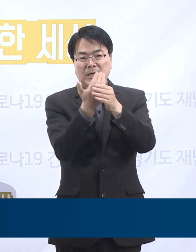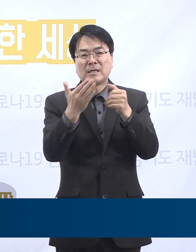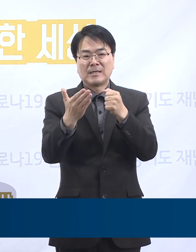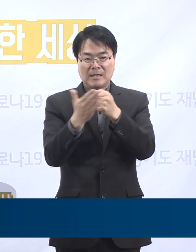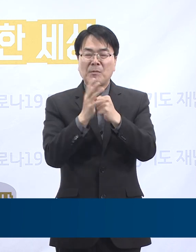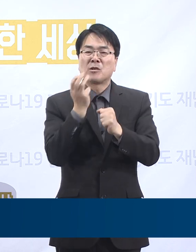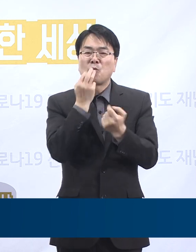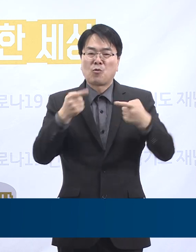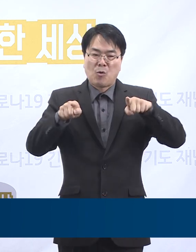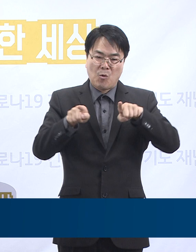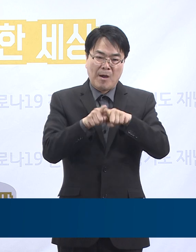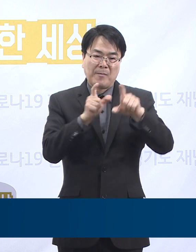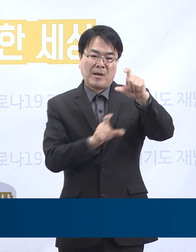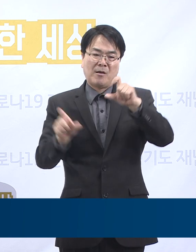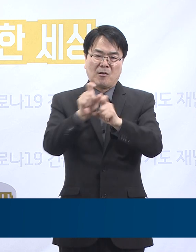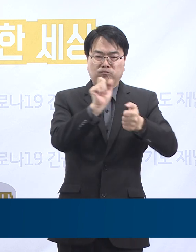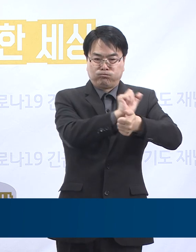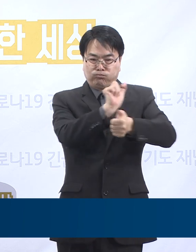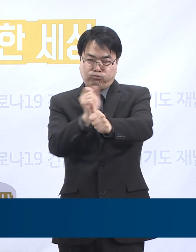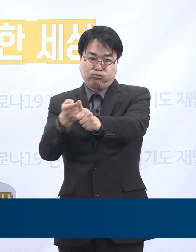역학조사를 실시할 예정입니다.